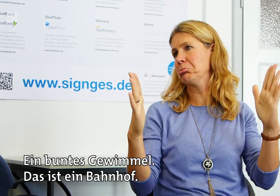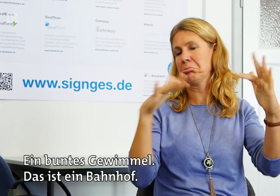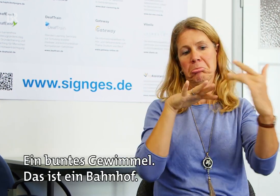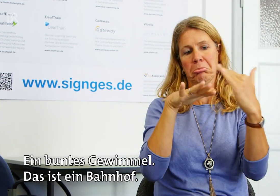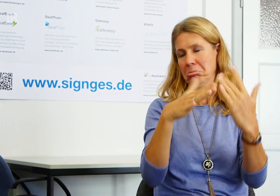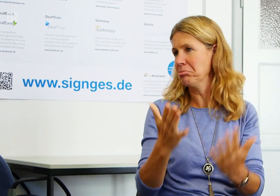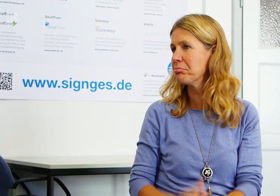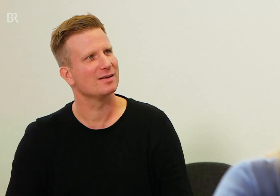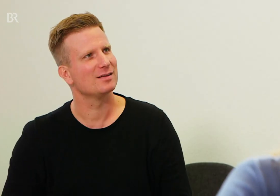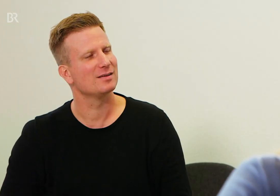ist ein Bahnhof.